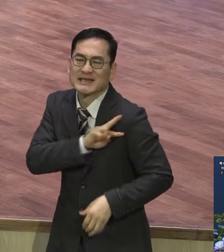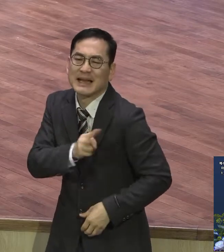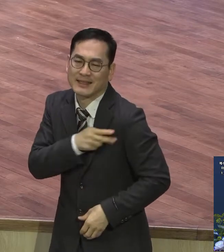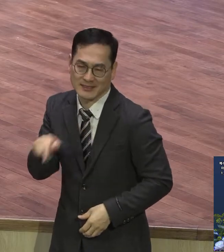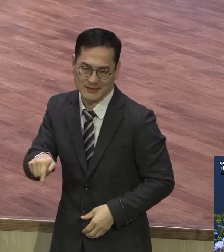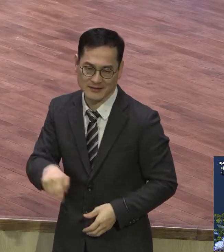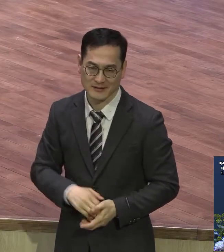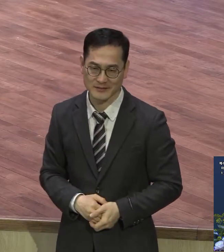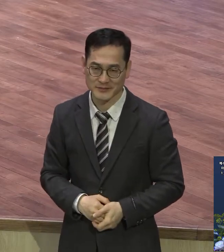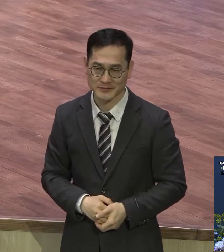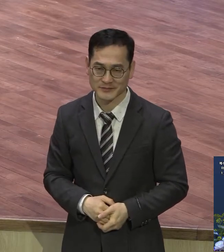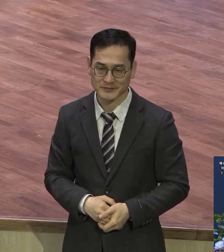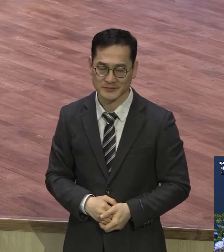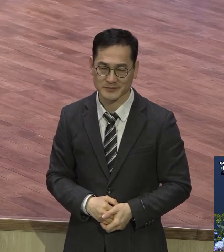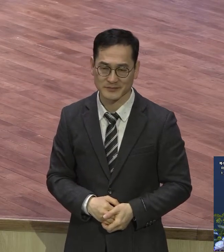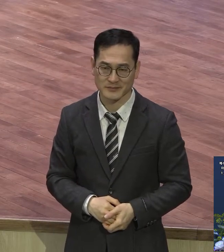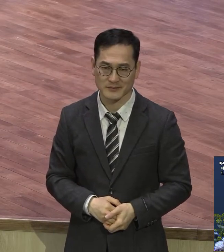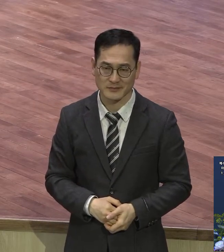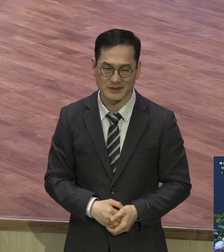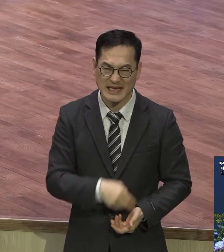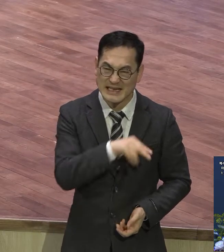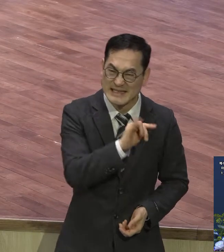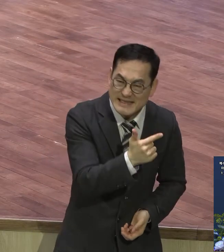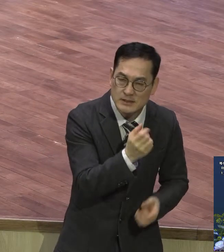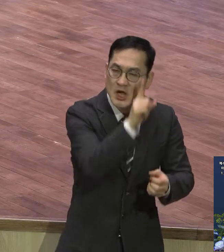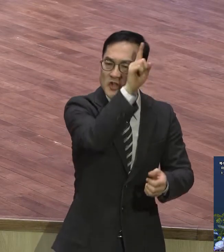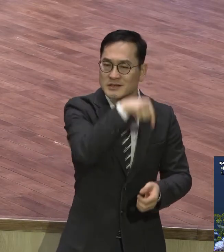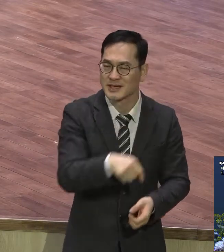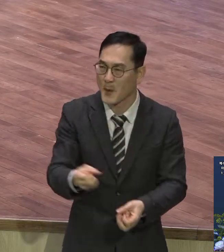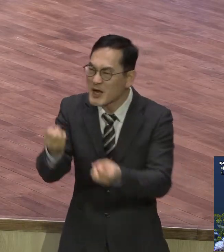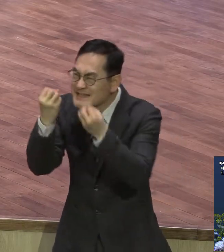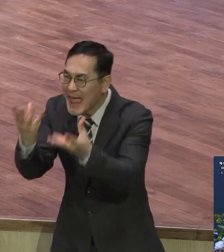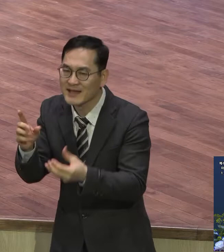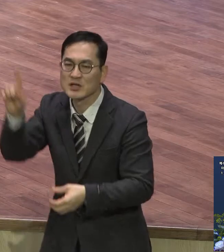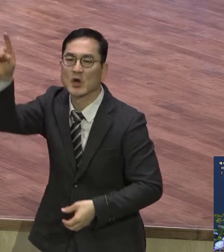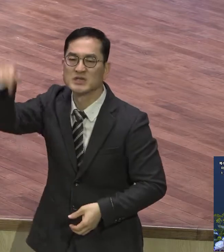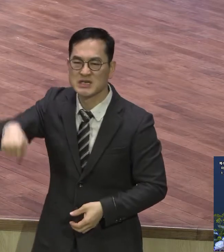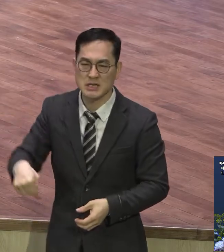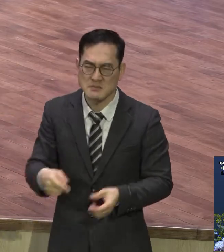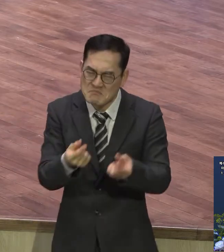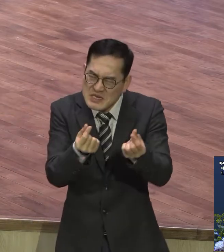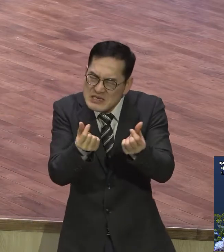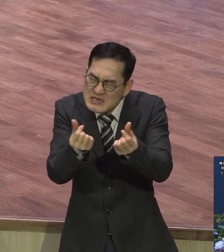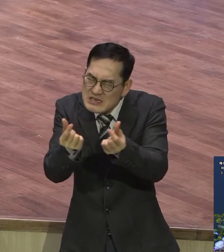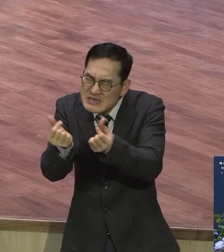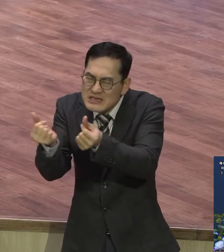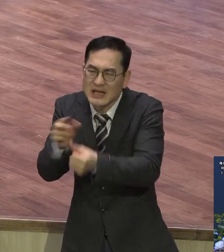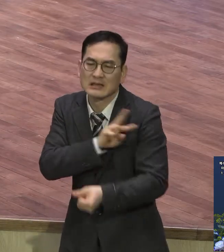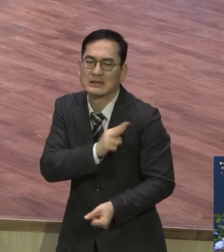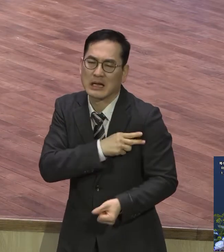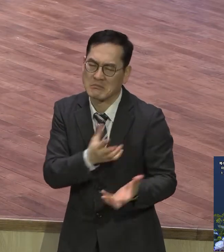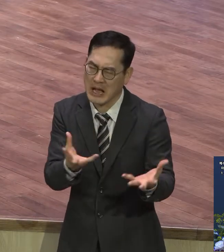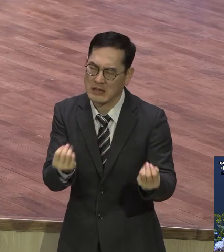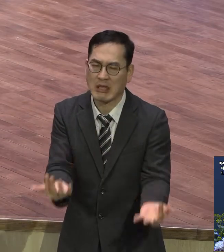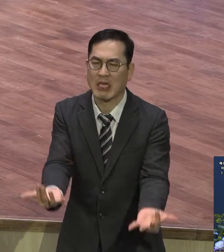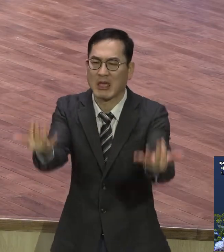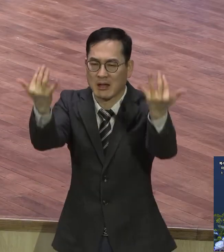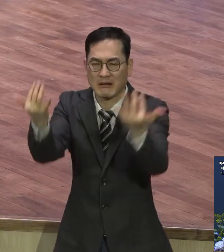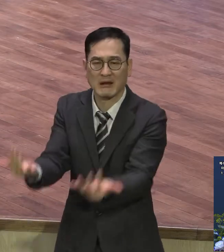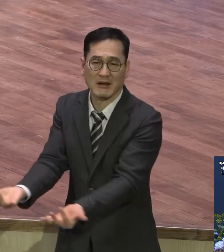신천지 새천지 앞으로 별의별 이름이 다 나올 거예요 비슷하게 나와요 신천지가 얼마나